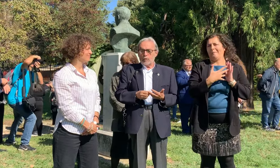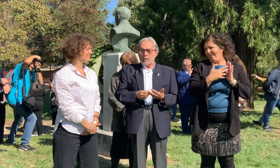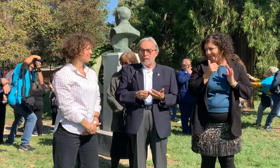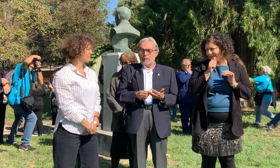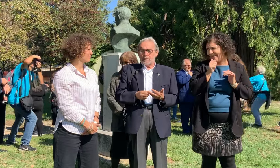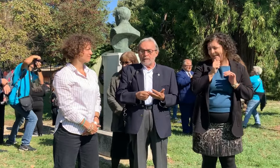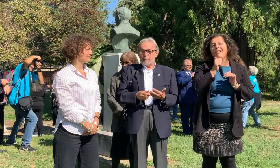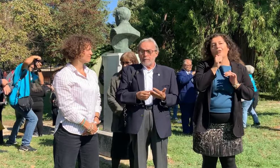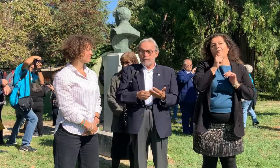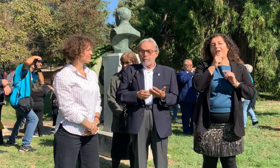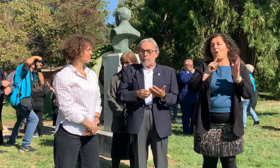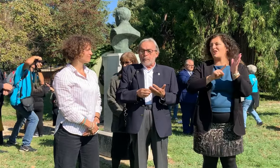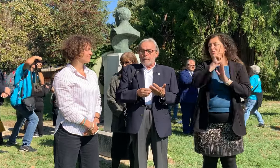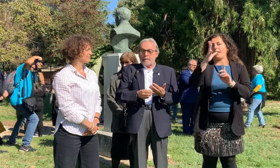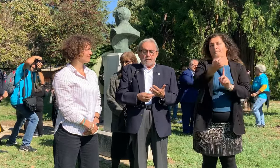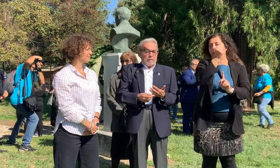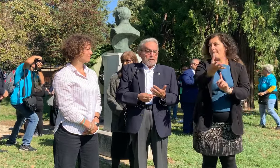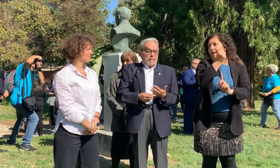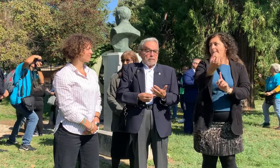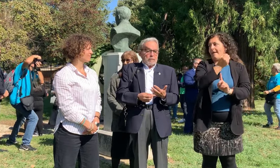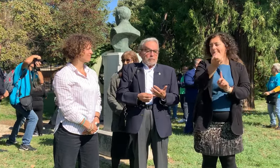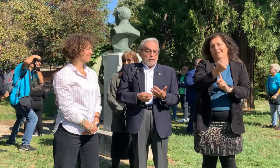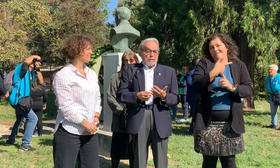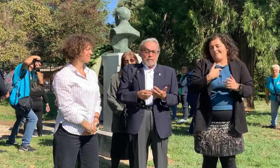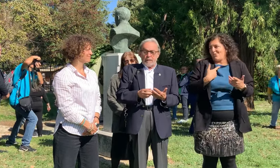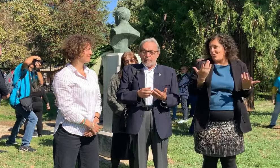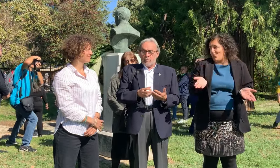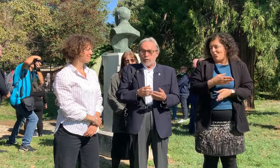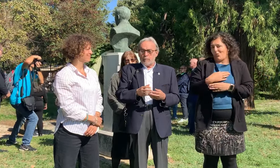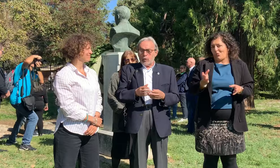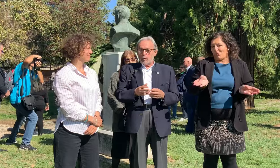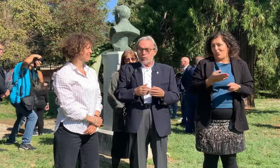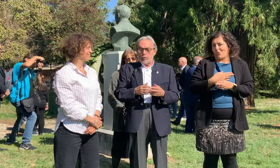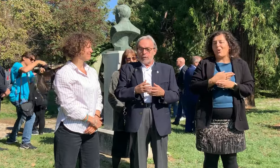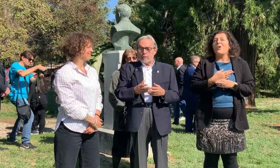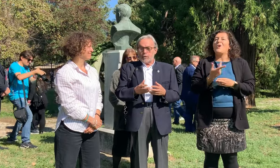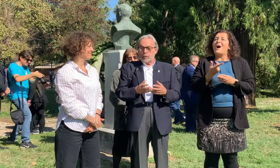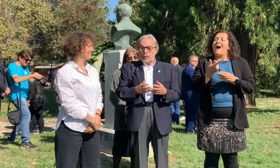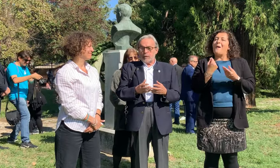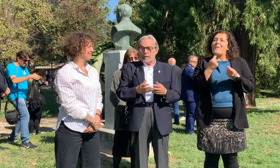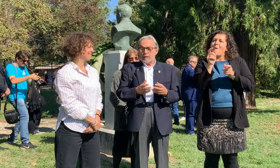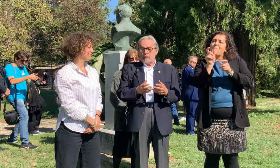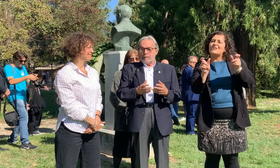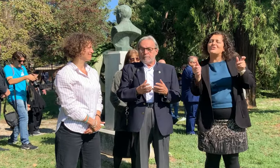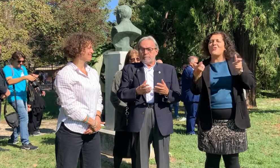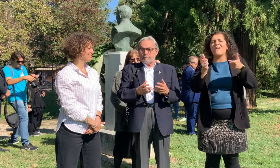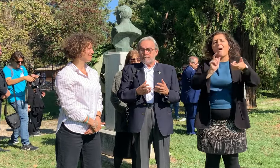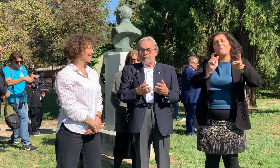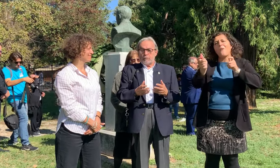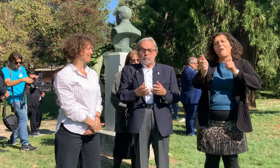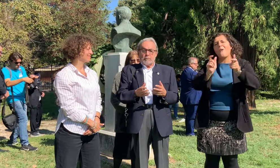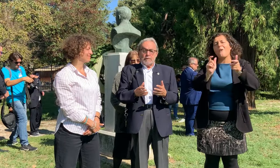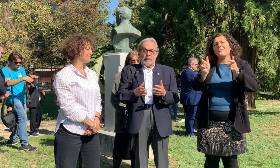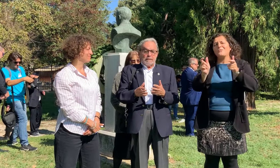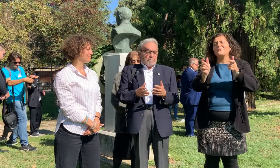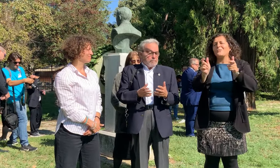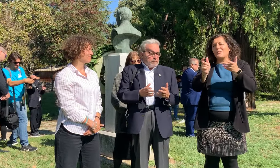che vedeva. aveva un rapporto con le persone per